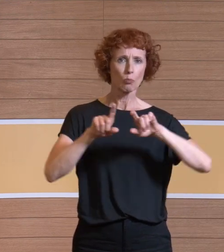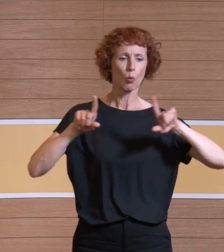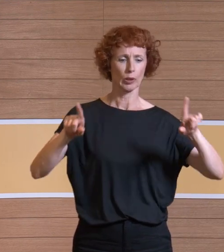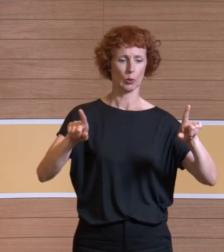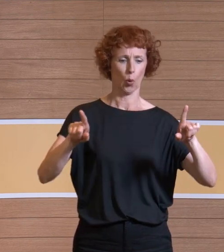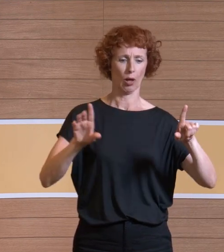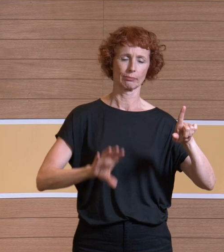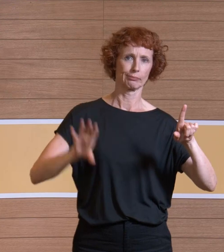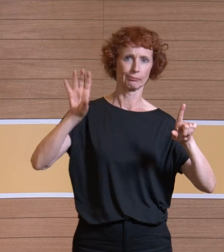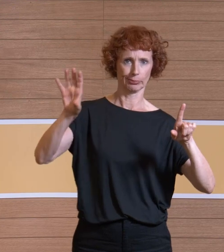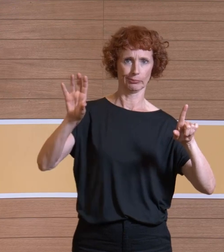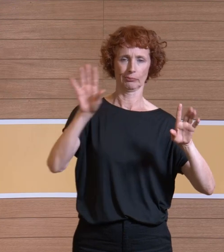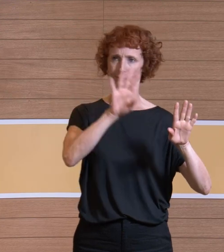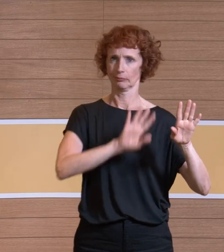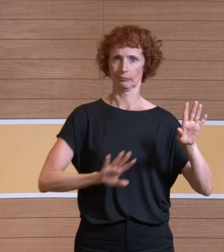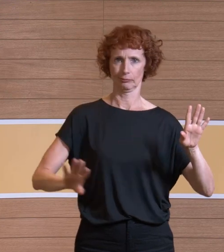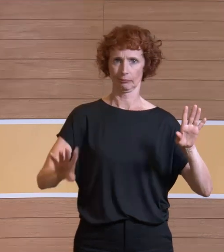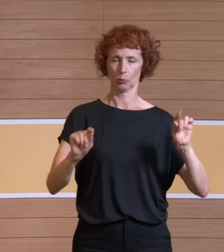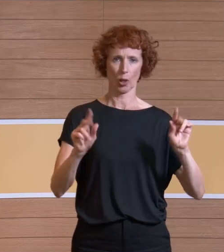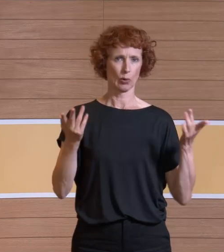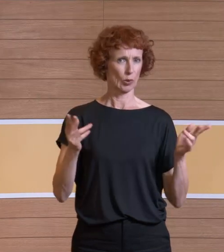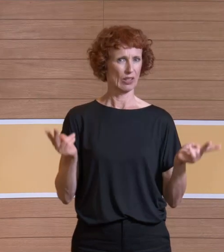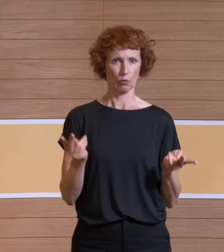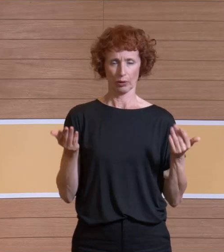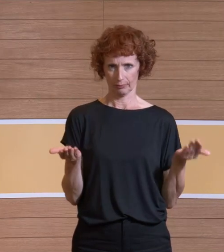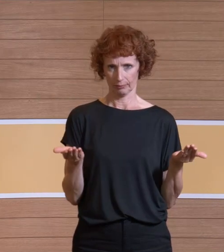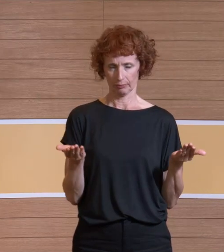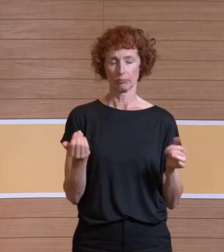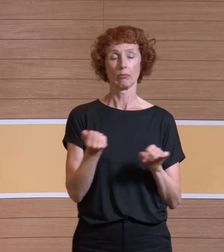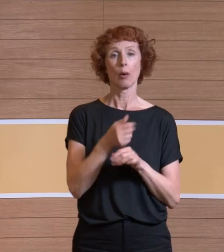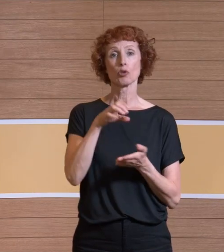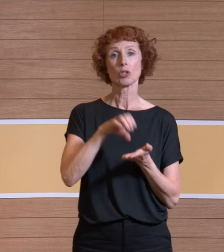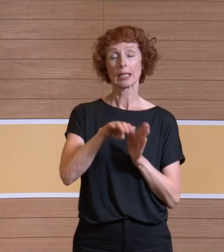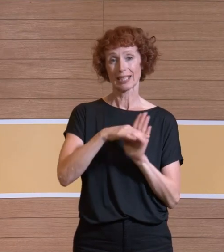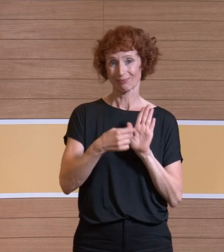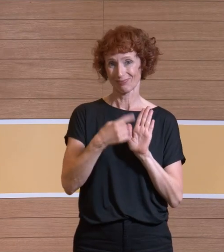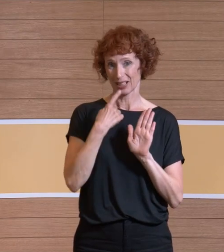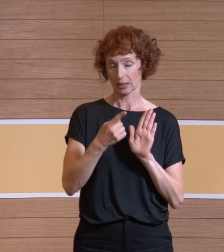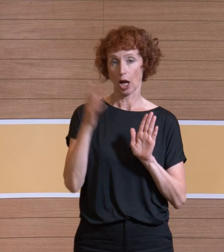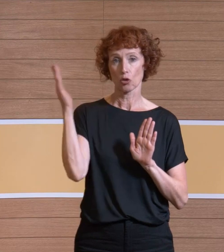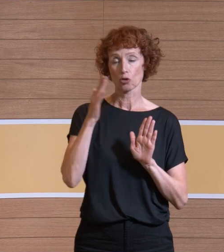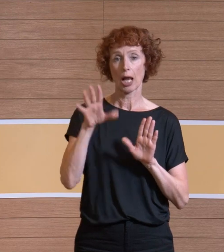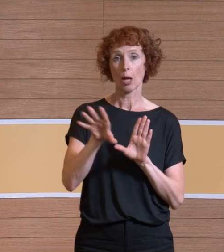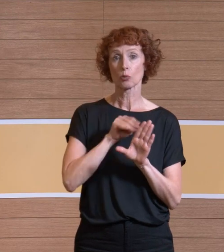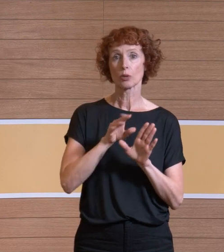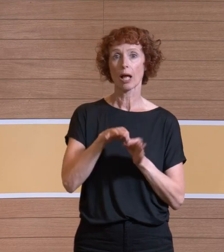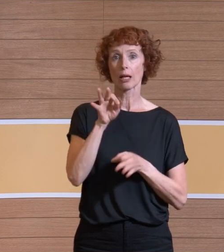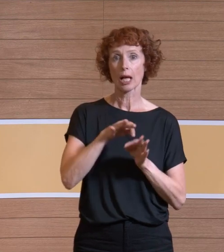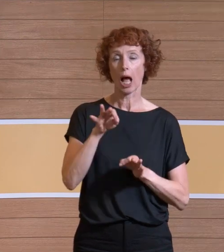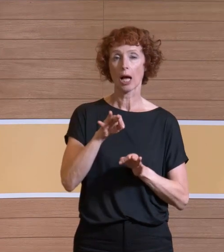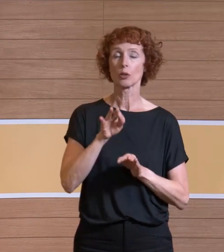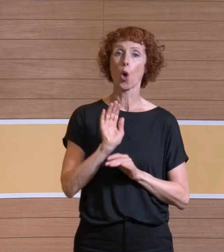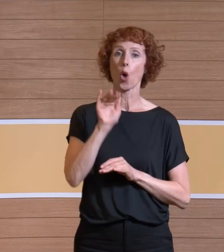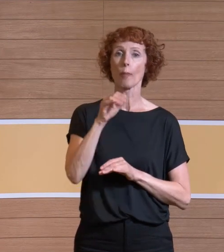zählt dazu. Ist also nicht förderlich. Die Arbeitsstättenregel sagt, Schallabsorptionsgrade von größer 0